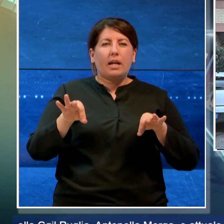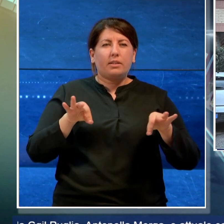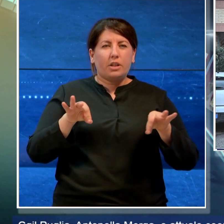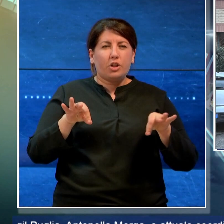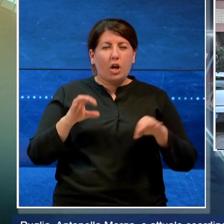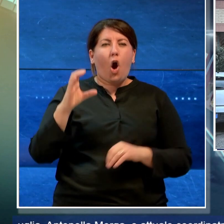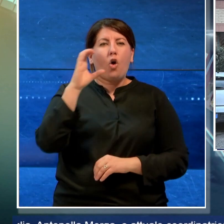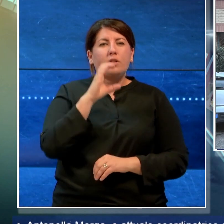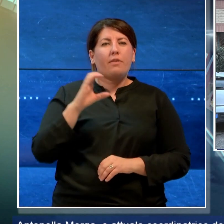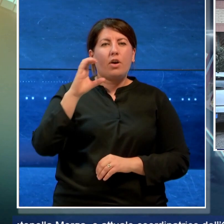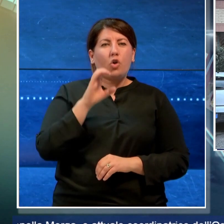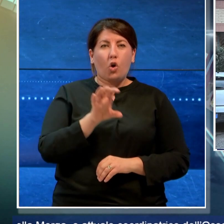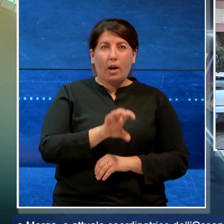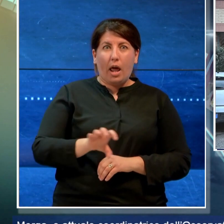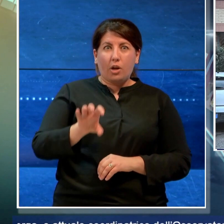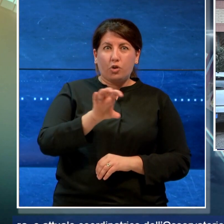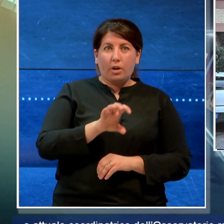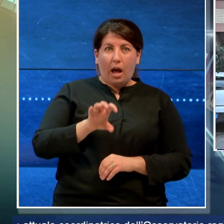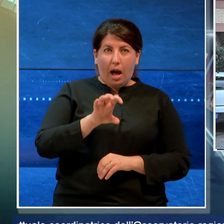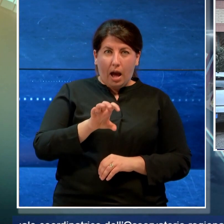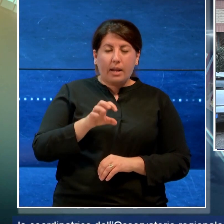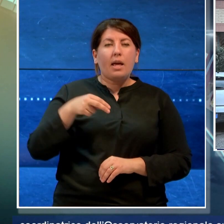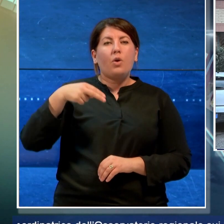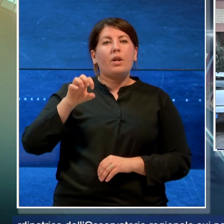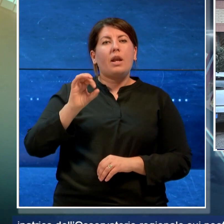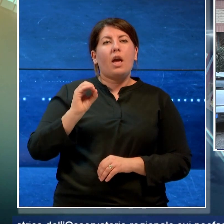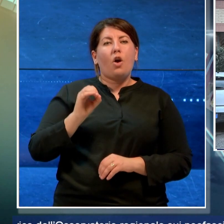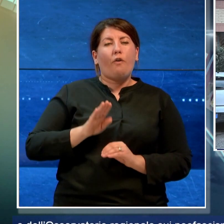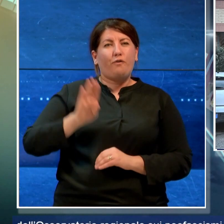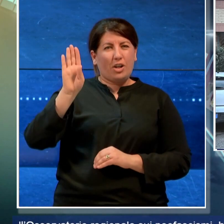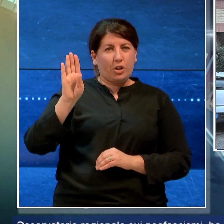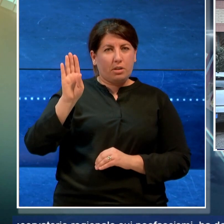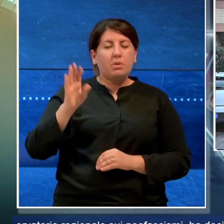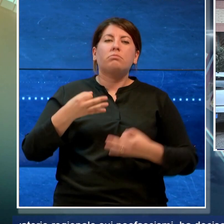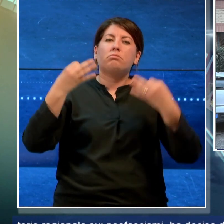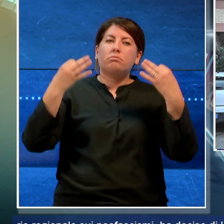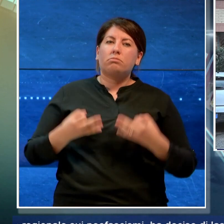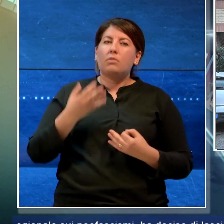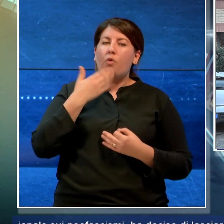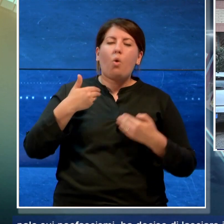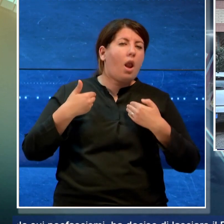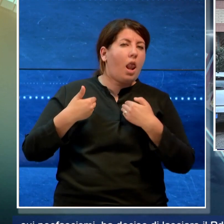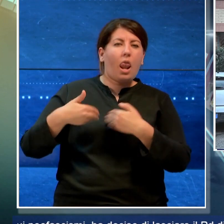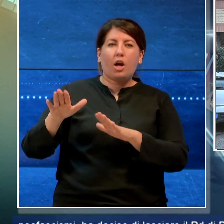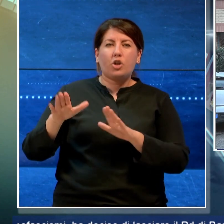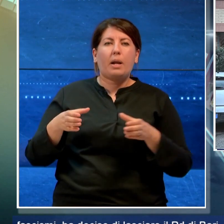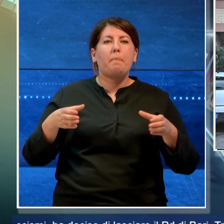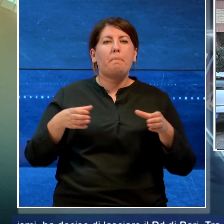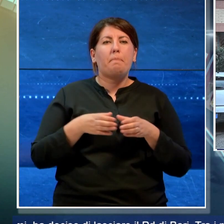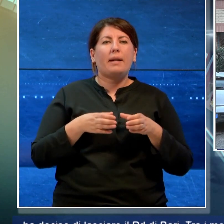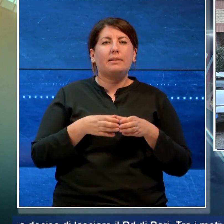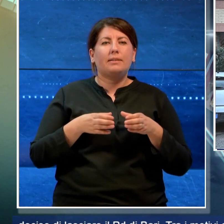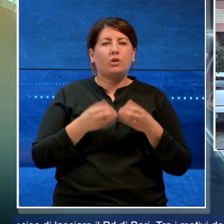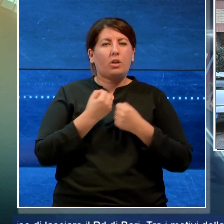'osservatorio regionale sui neofascismi ha deciso di lasciare il Partito Democratico di Bari.